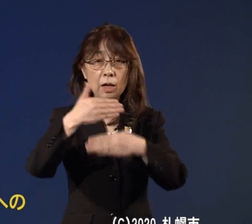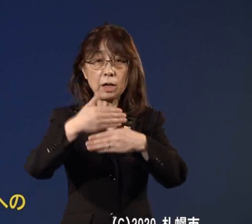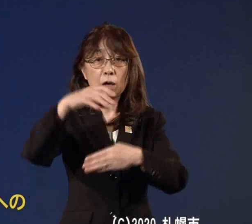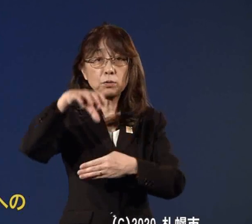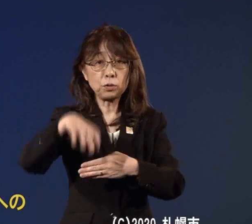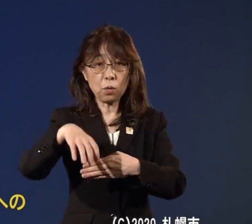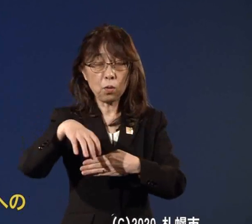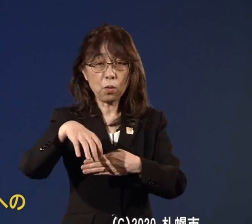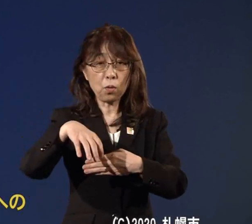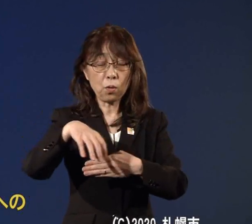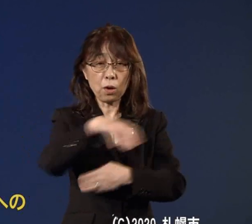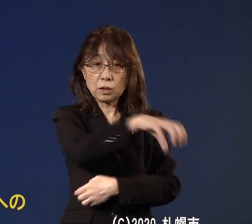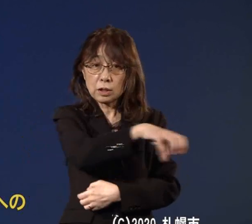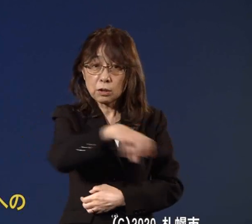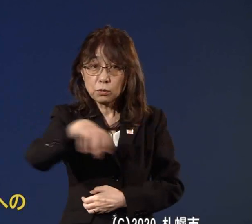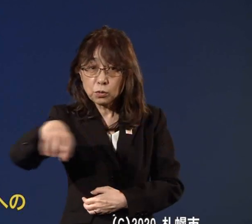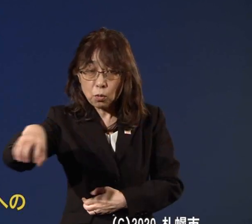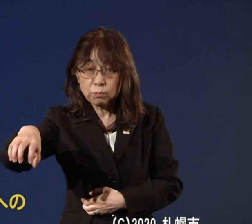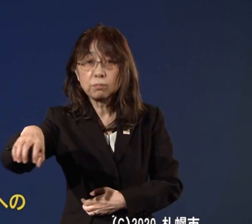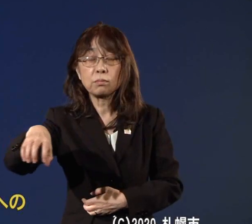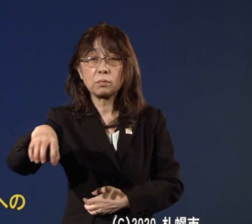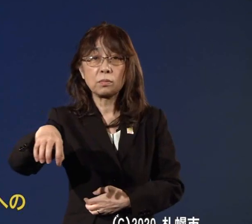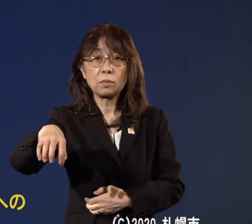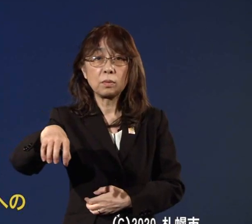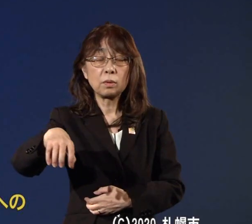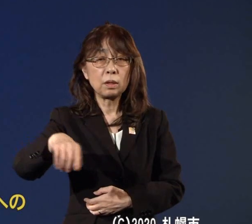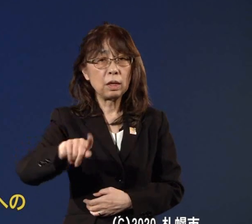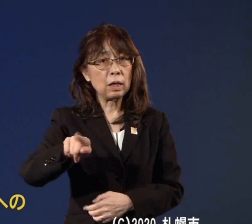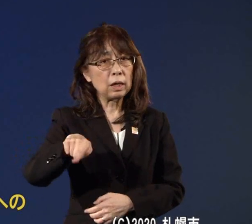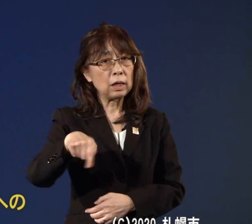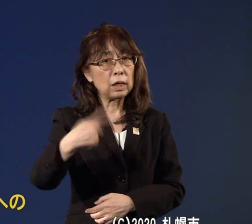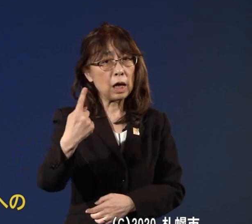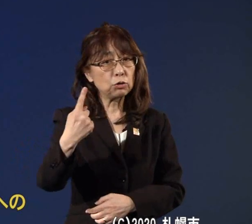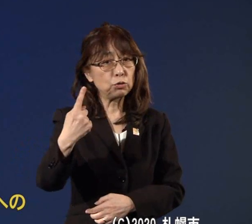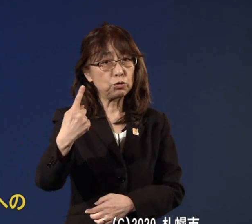セクションから100名ほどの人間を